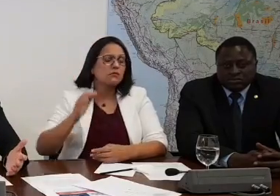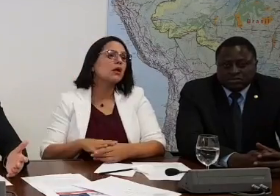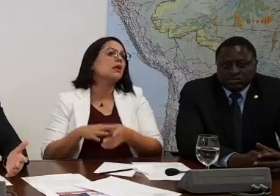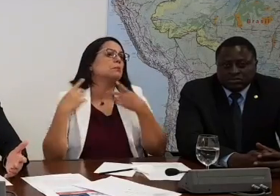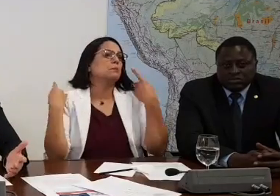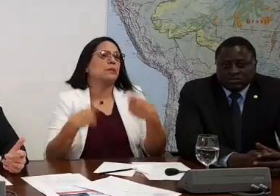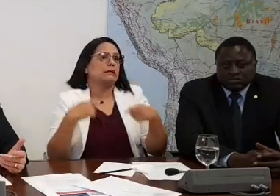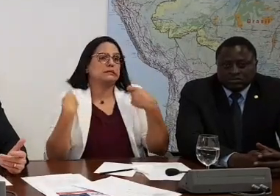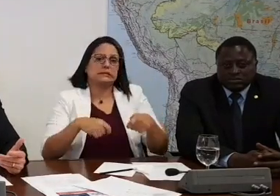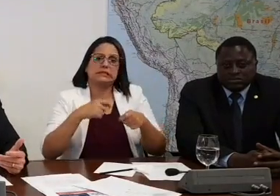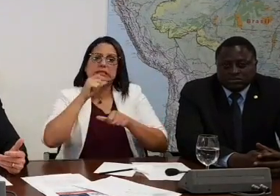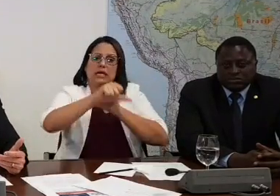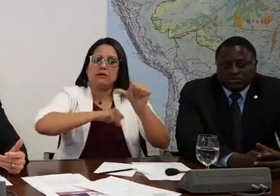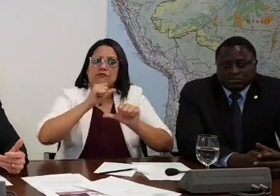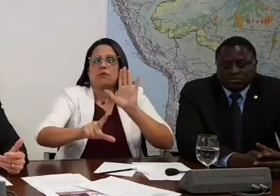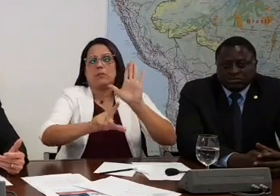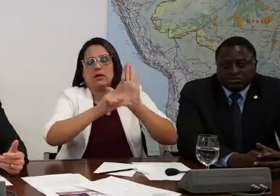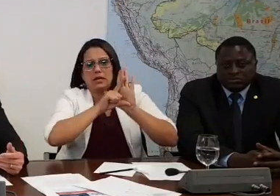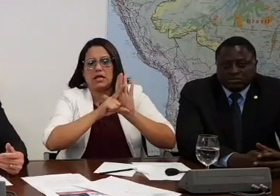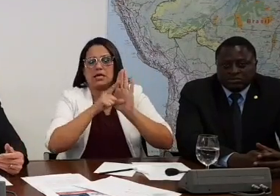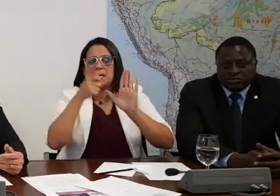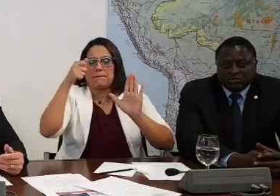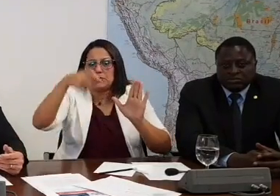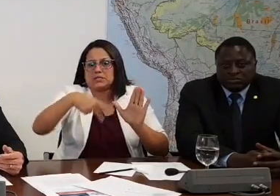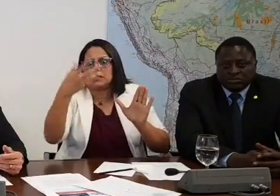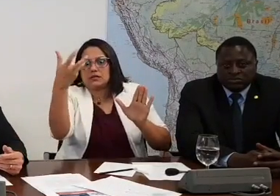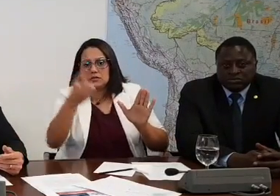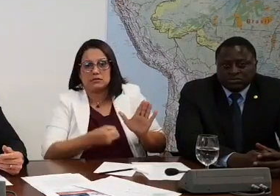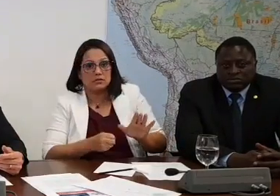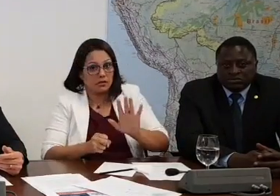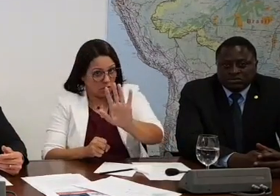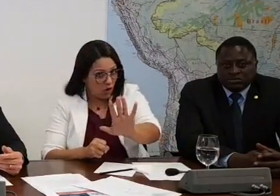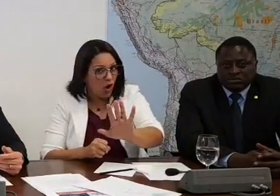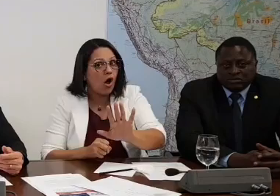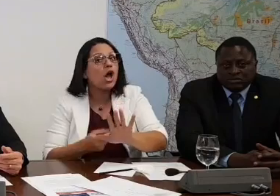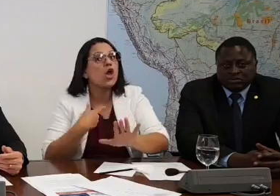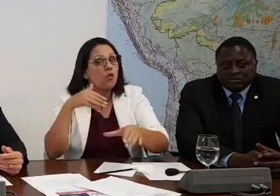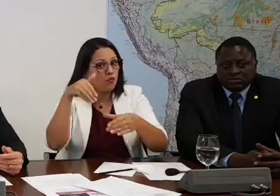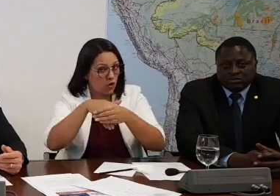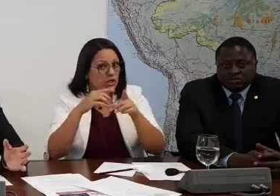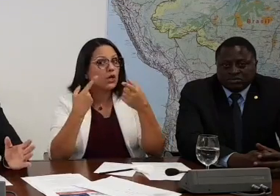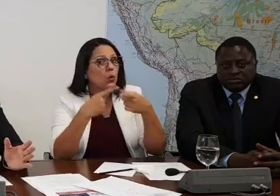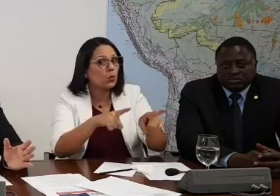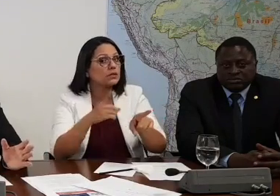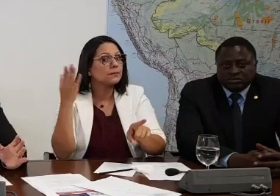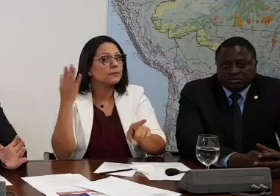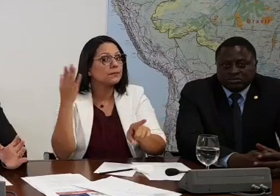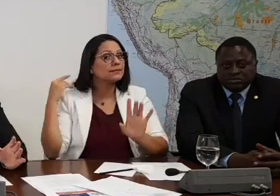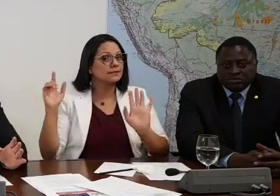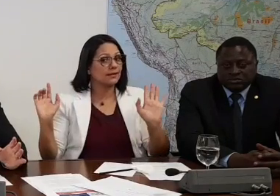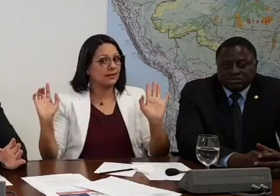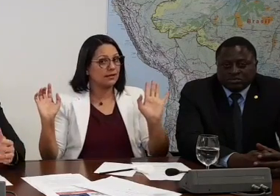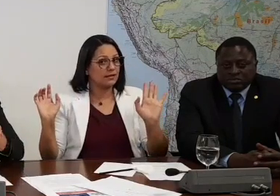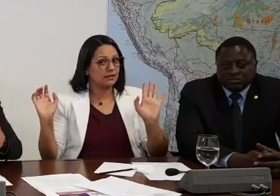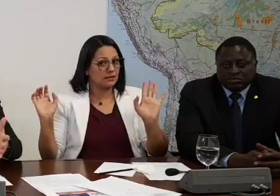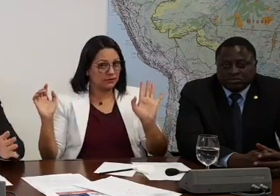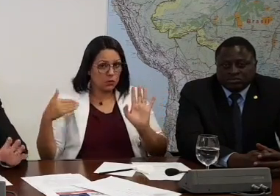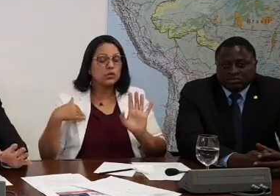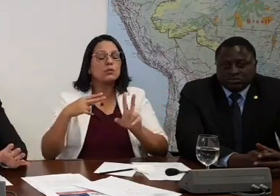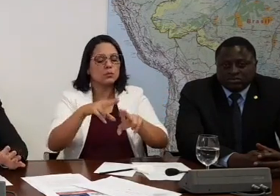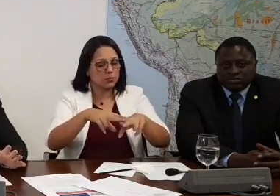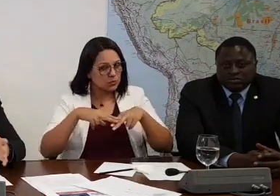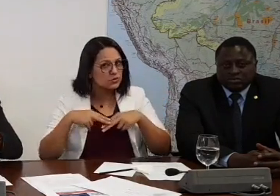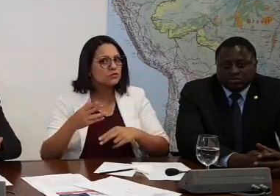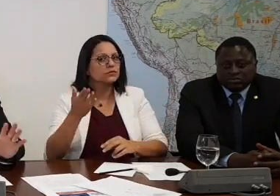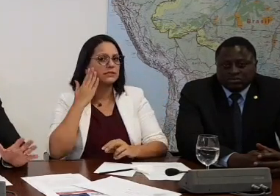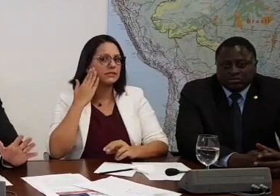tem que fazer reforma da Previdência. Se o Lula tivesse feito lá atrás, pode me criticar que eu votei contra. Sim, eu tinha o motivo